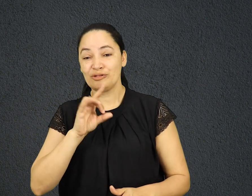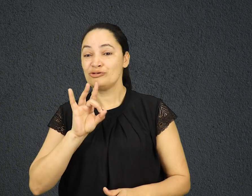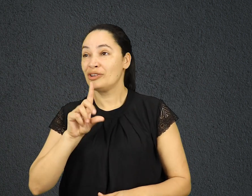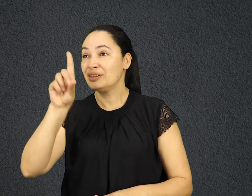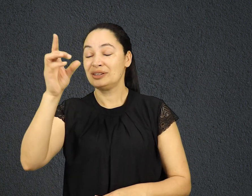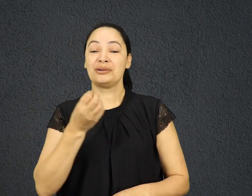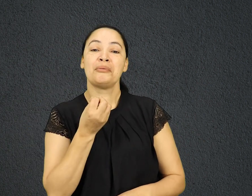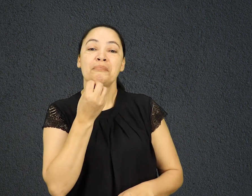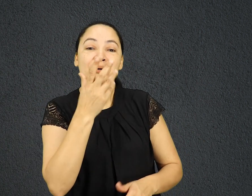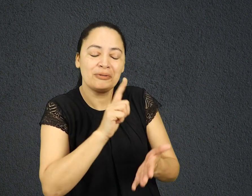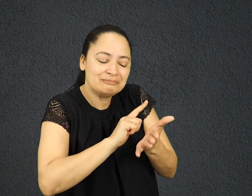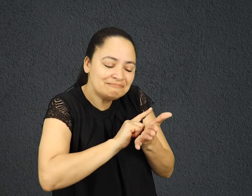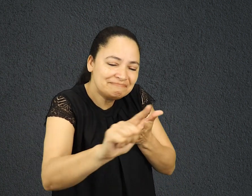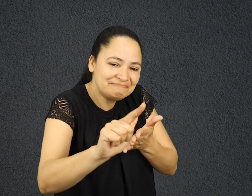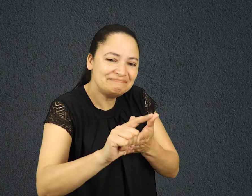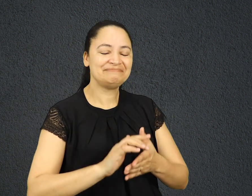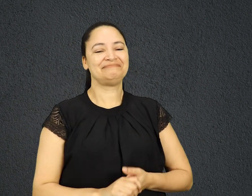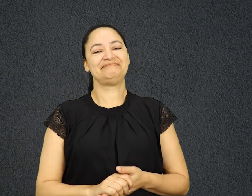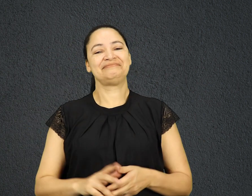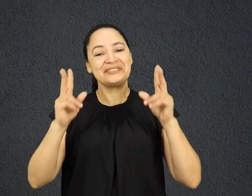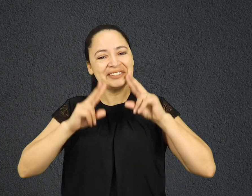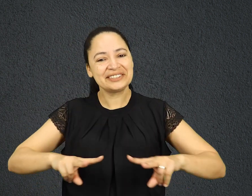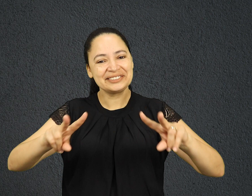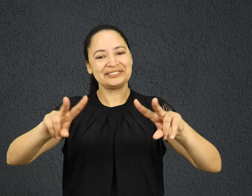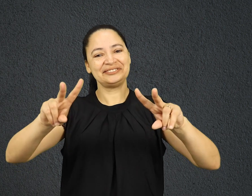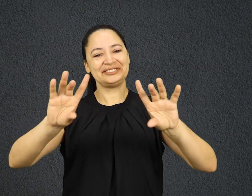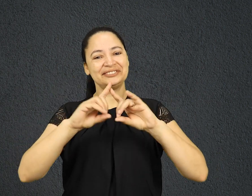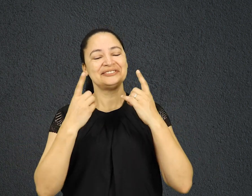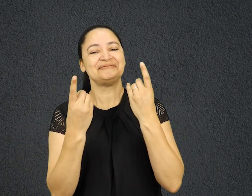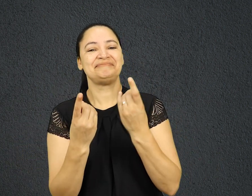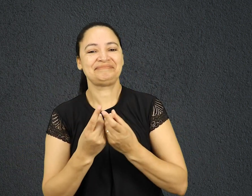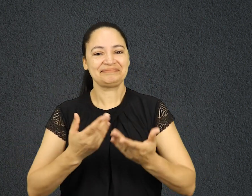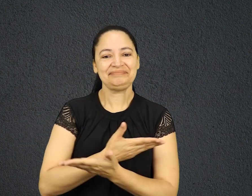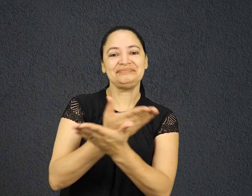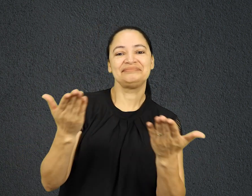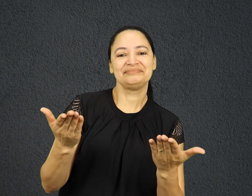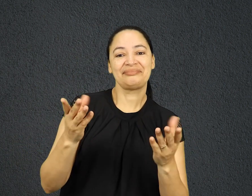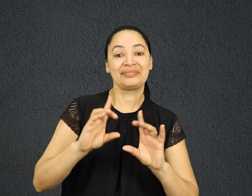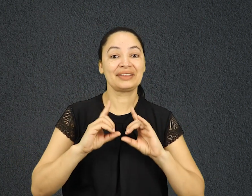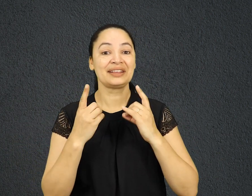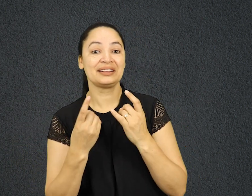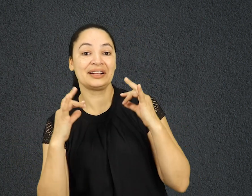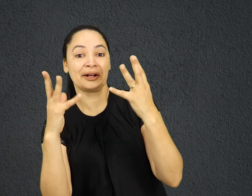Deus. Você ouviu Presente Diário, o devocional de todos os que buscam a Deus.